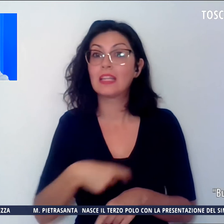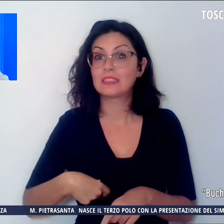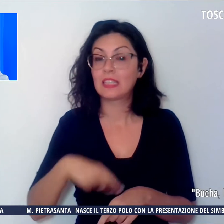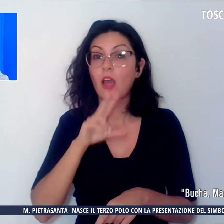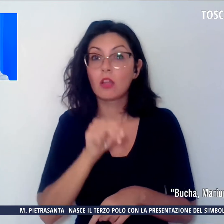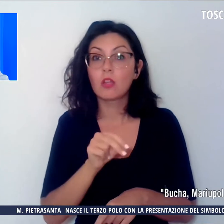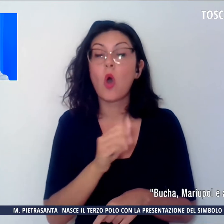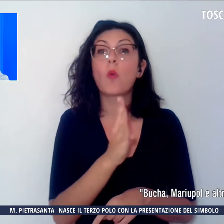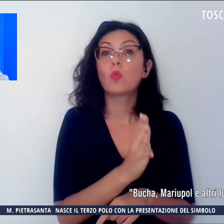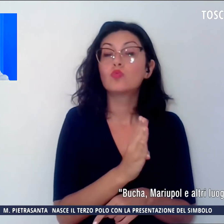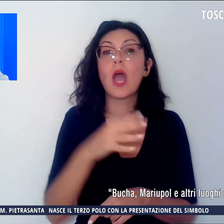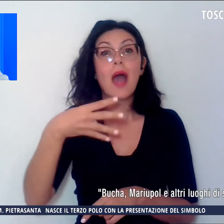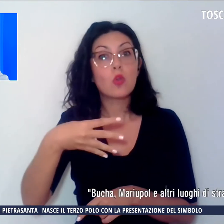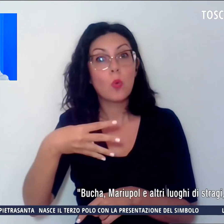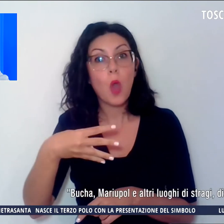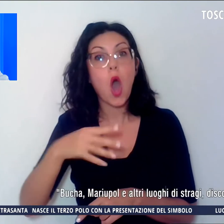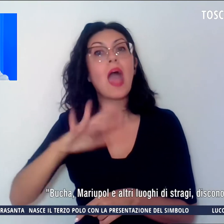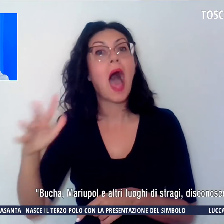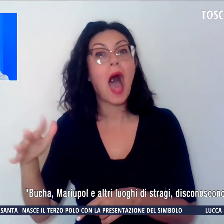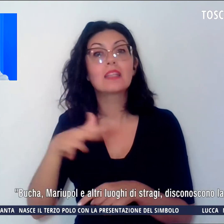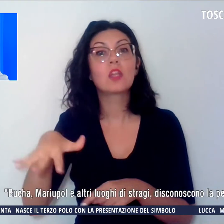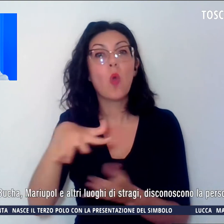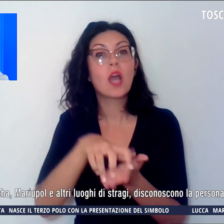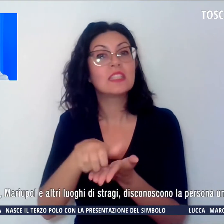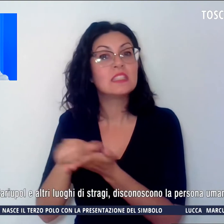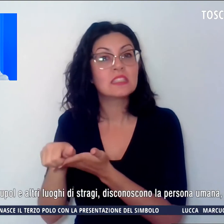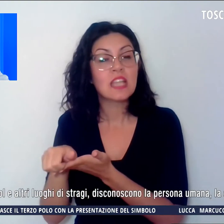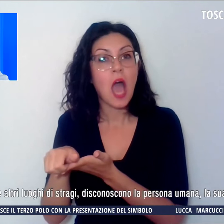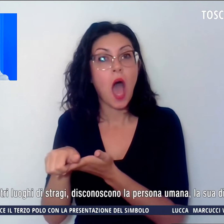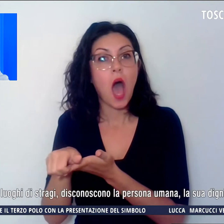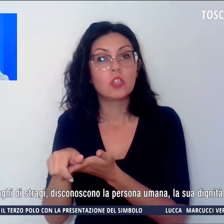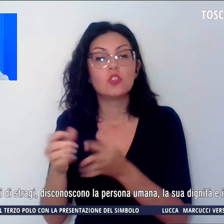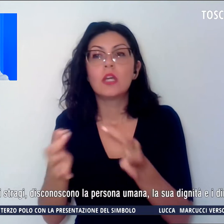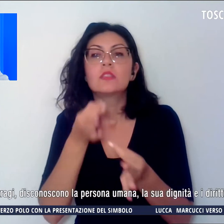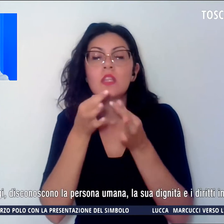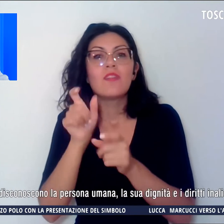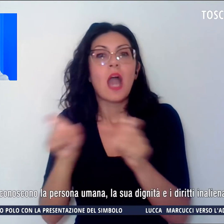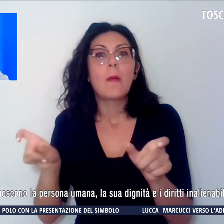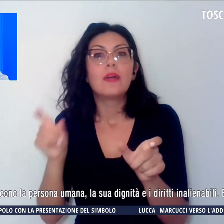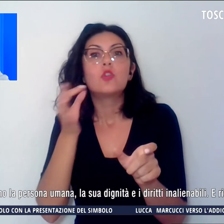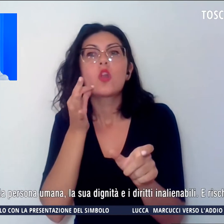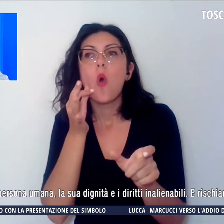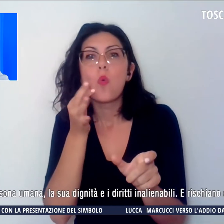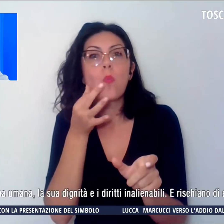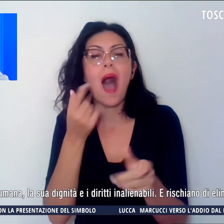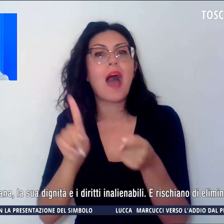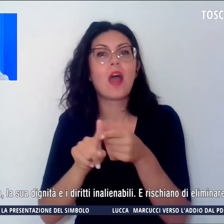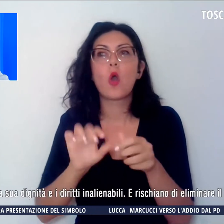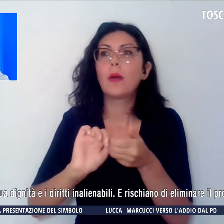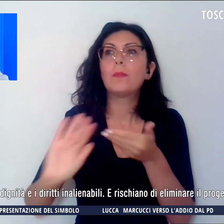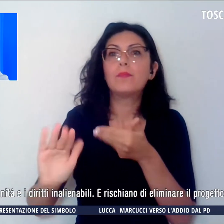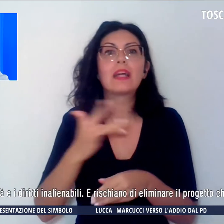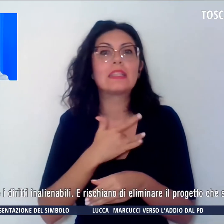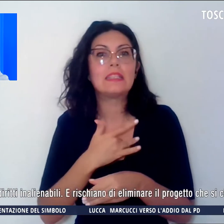Mariupol e altri luoghi di stragi disconoscono la persona umana, la sua dignità e i diritti inalienabili